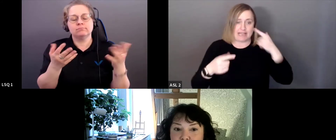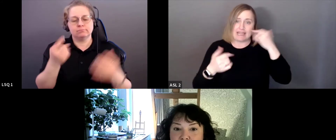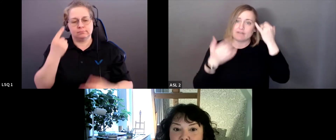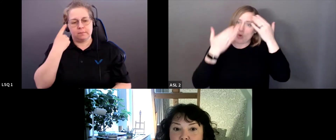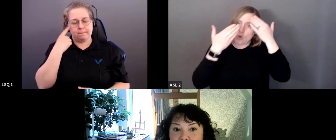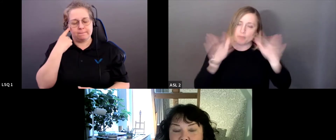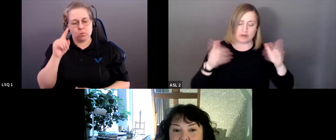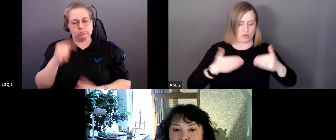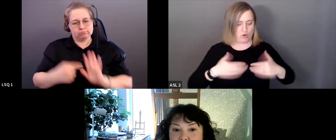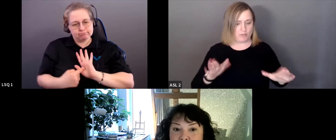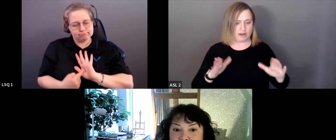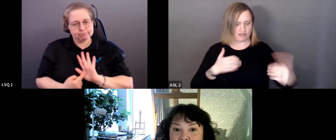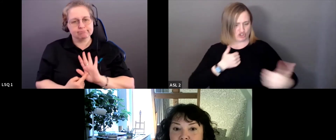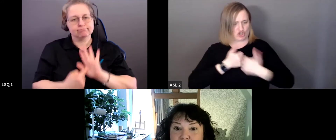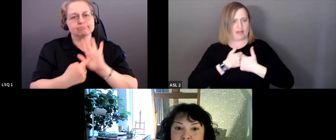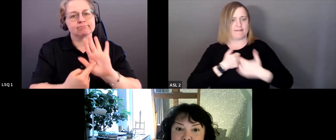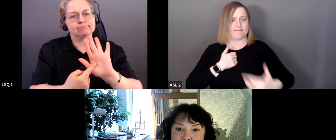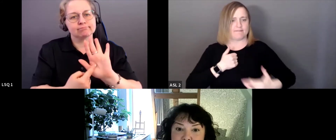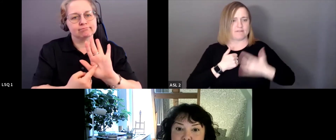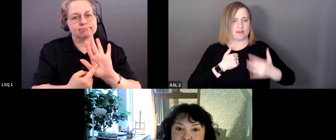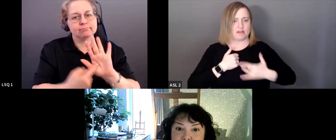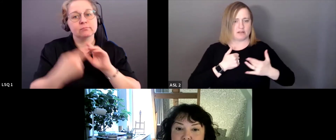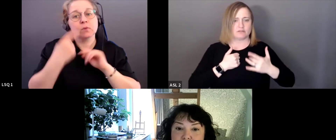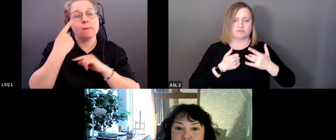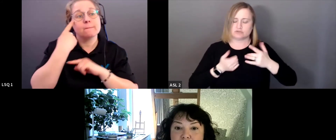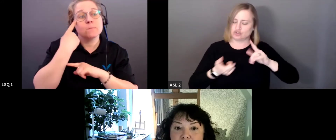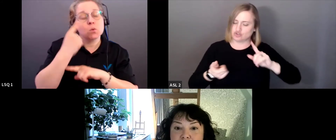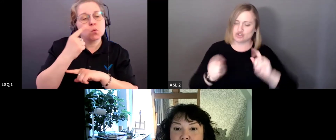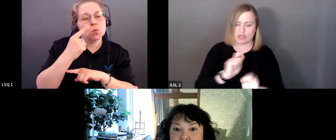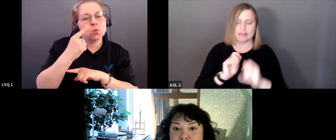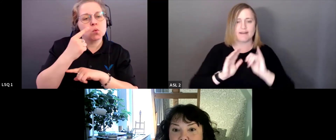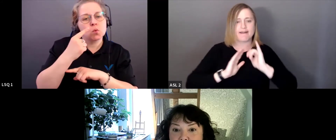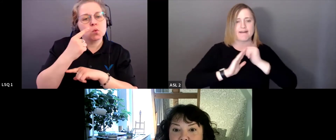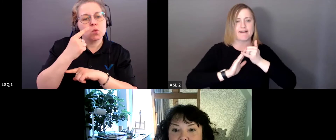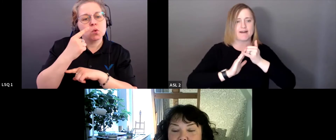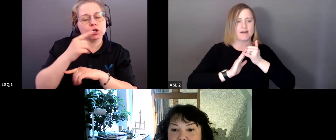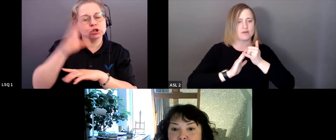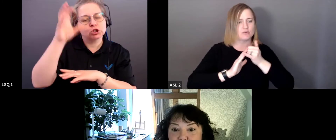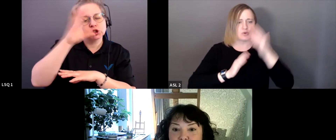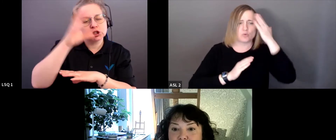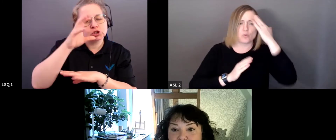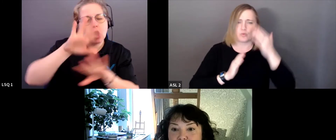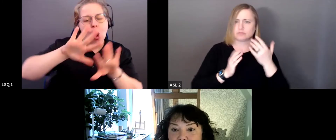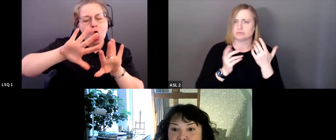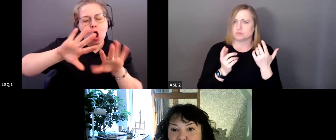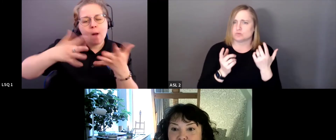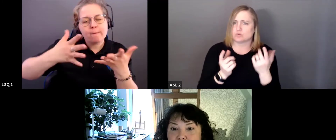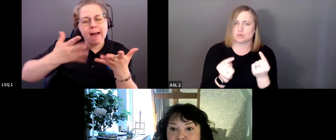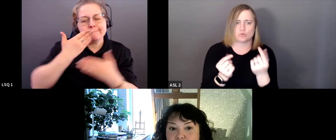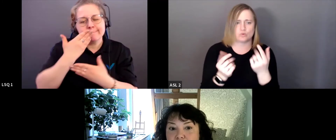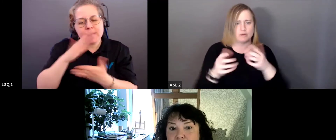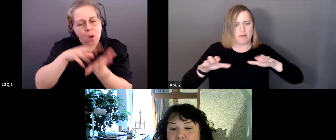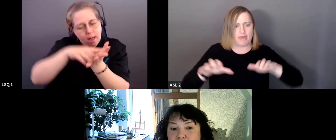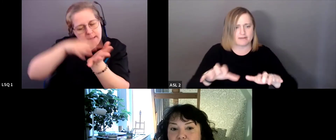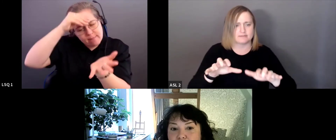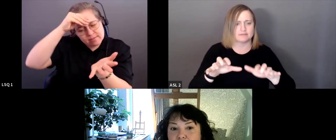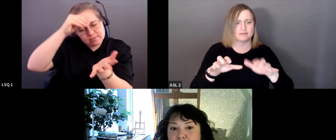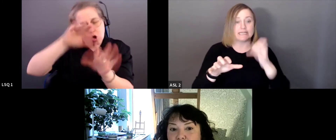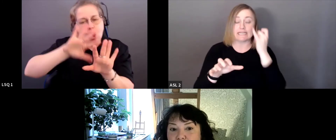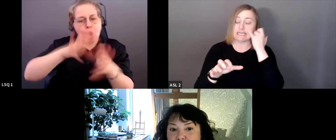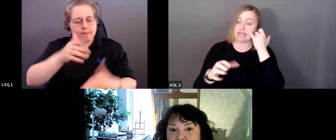afin de trouver un autre moyen d'apprendre, d'être et d'agir, de permettre